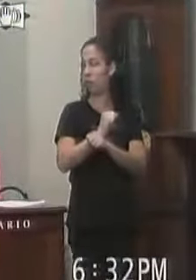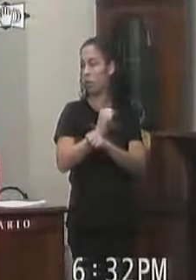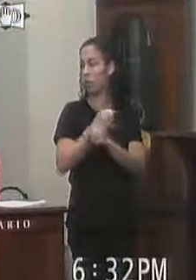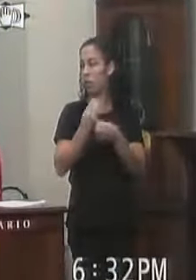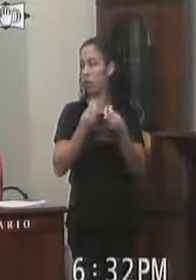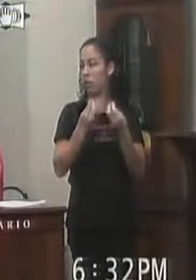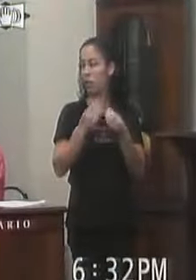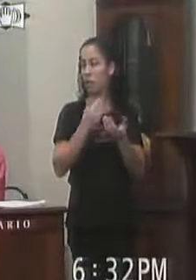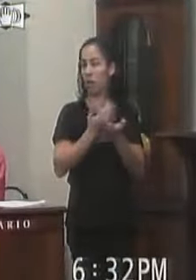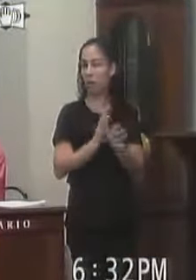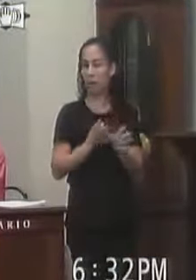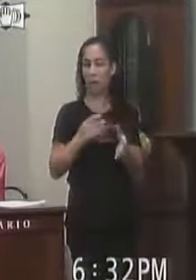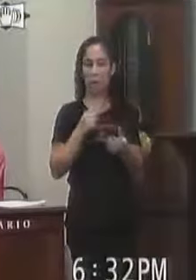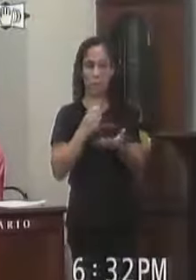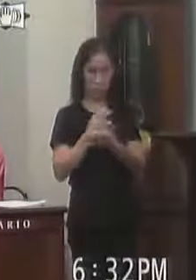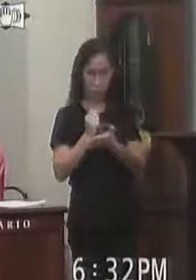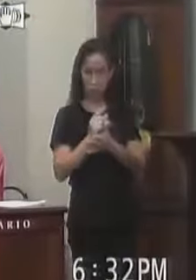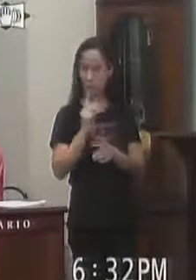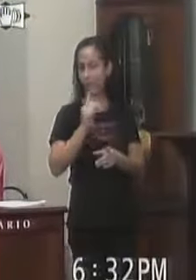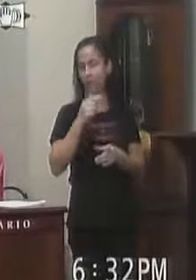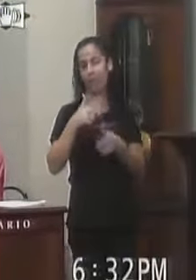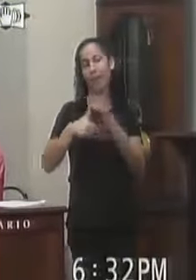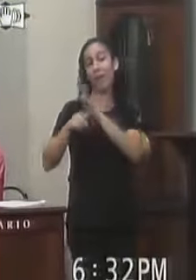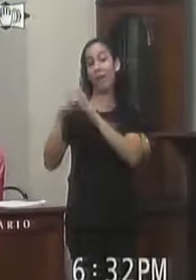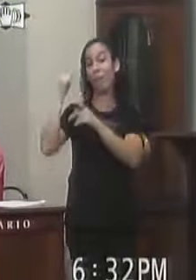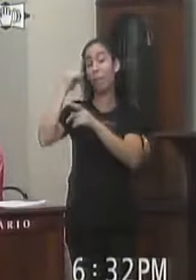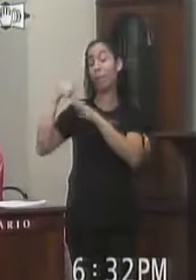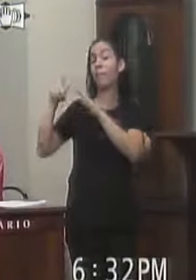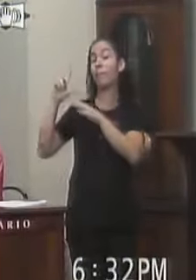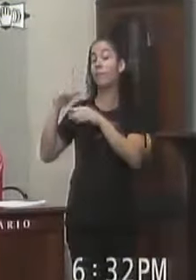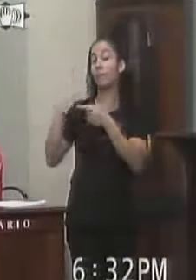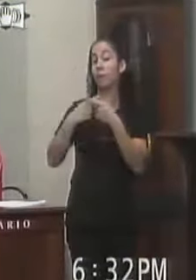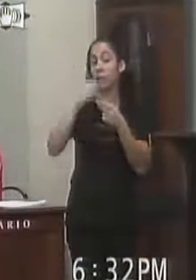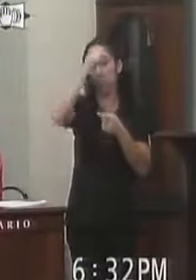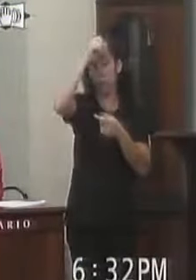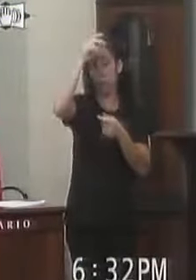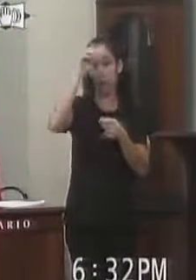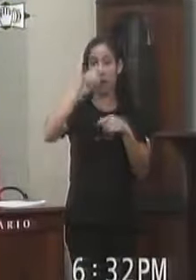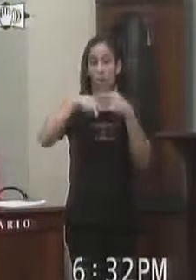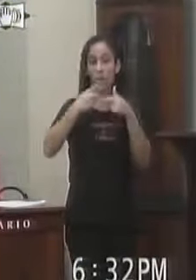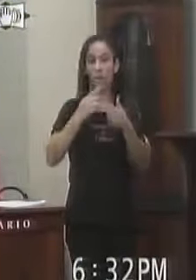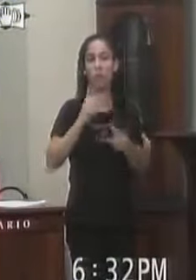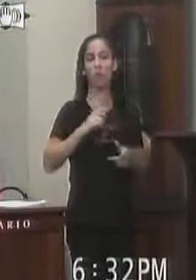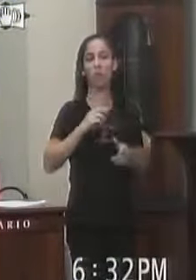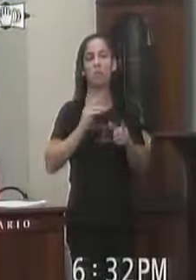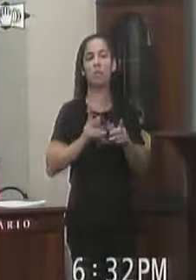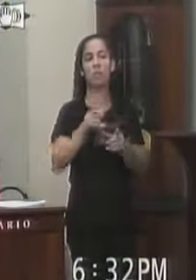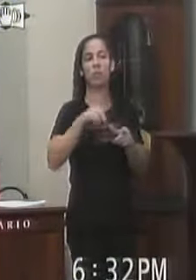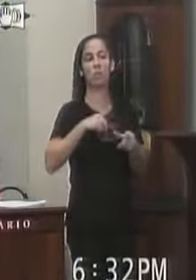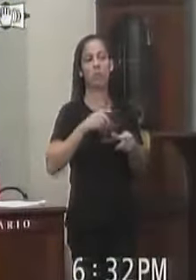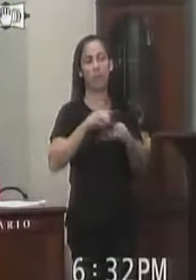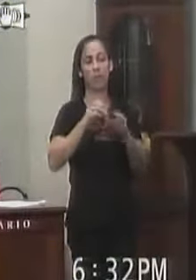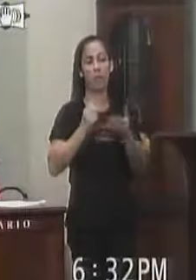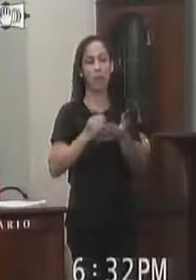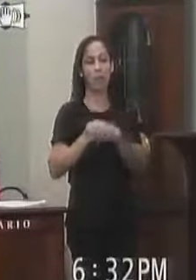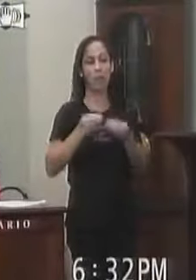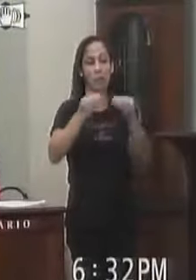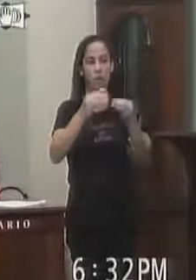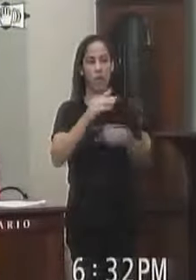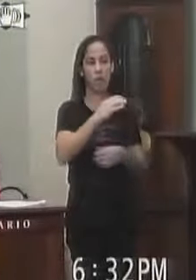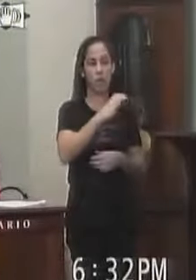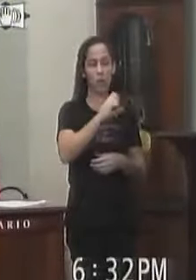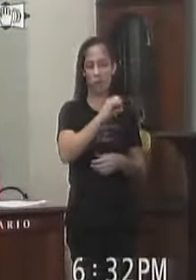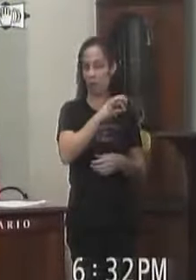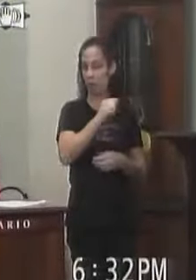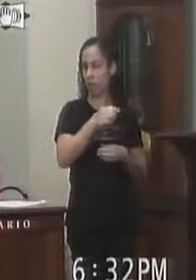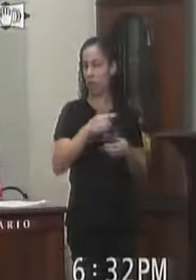acaba Isso é o princípio Da administração pública Da gestão pública Então eu quero Esse processo administrativo Vou acompanhar E vou em